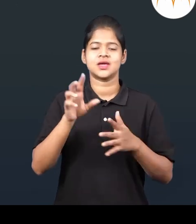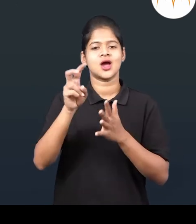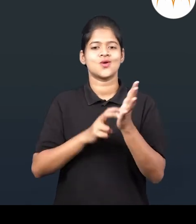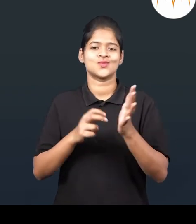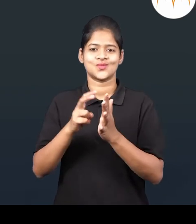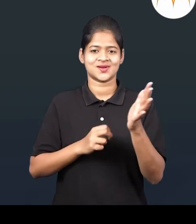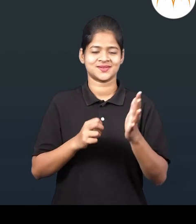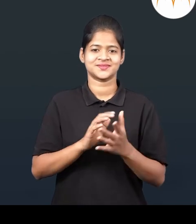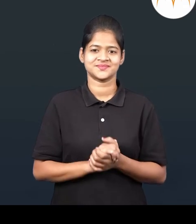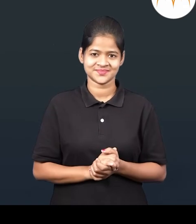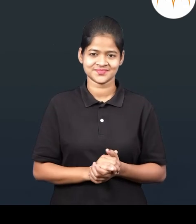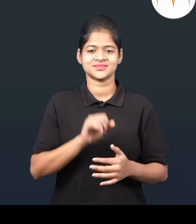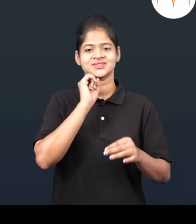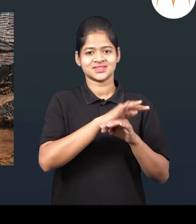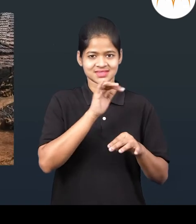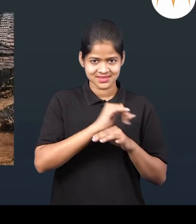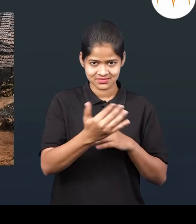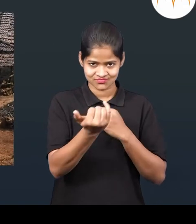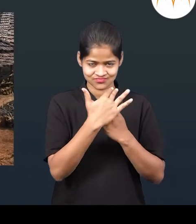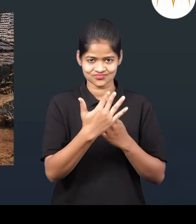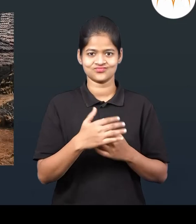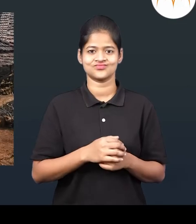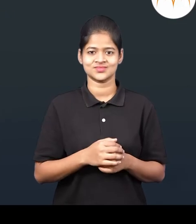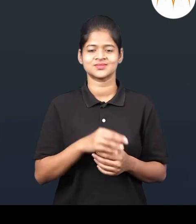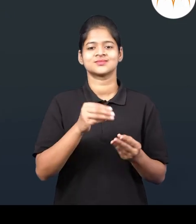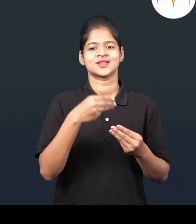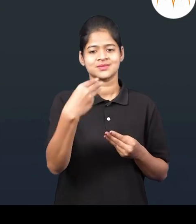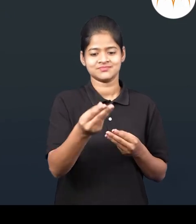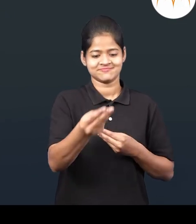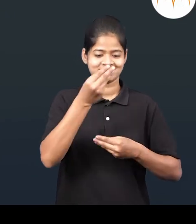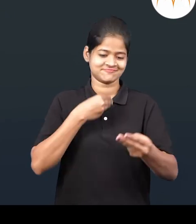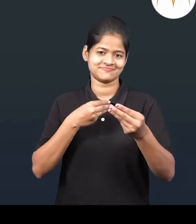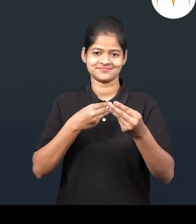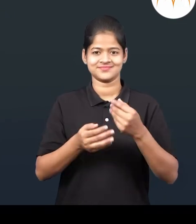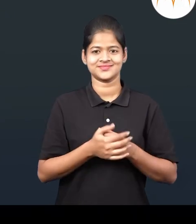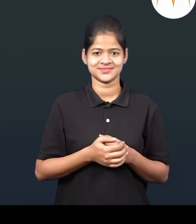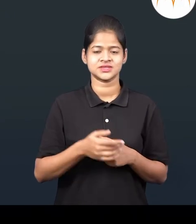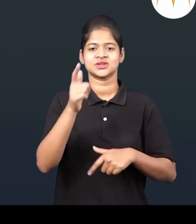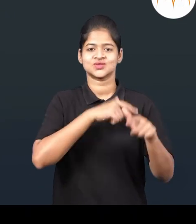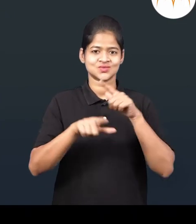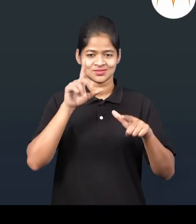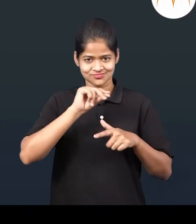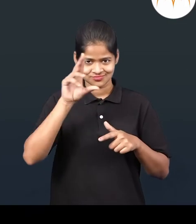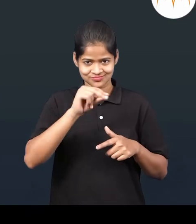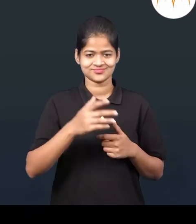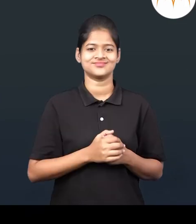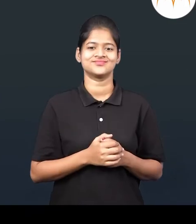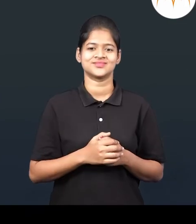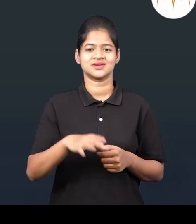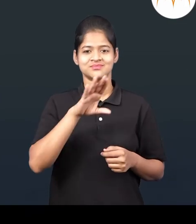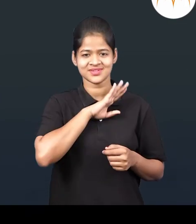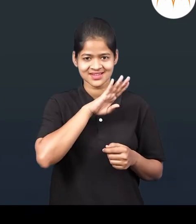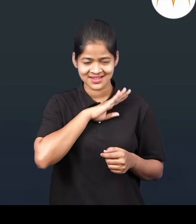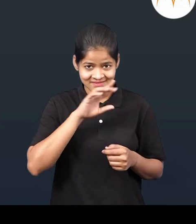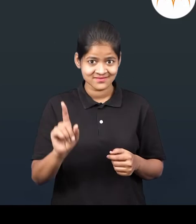शहरी गरामीन संदेश वहन देवान घेवान बोली